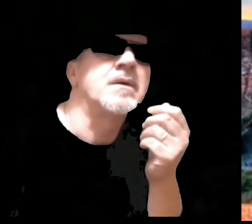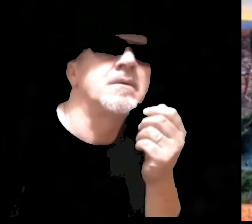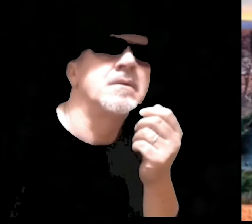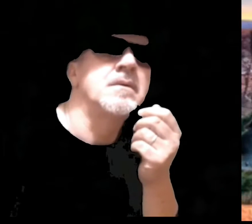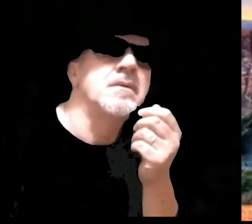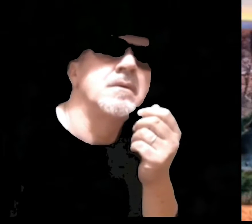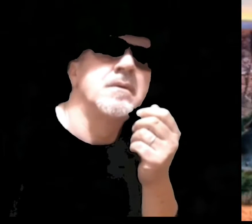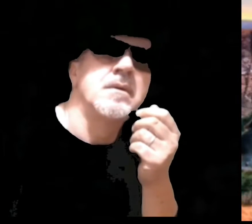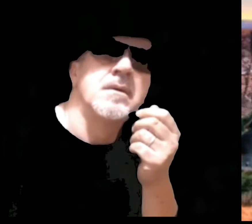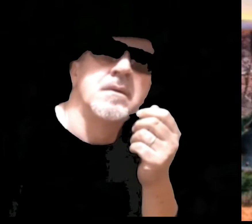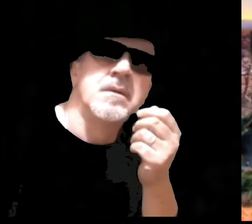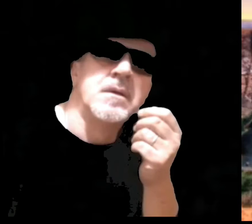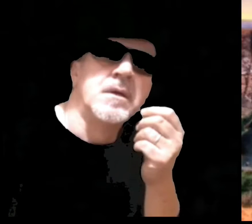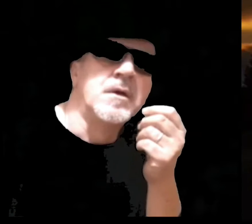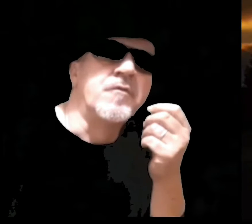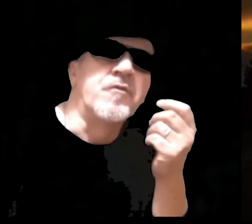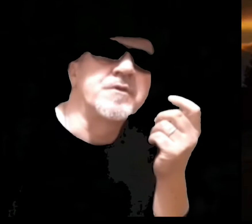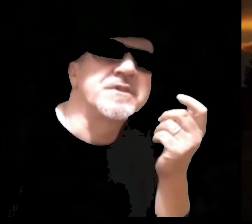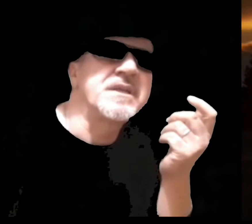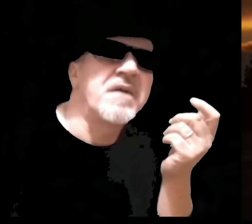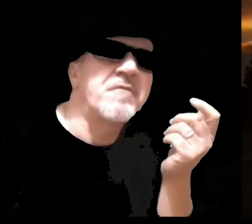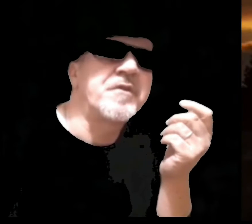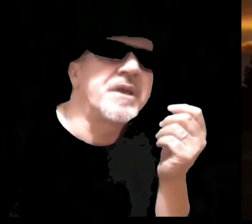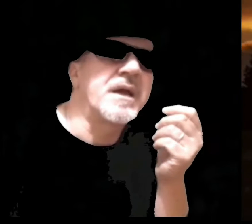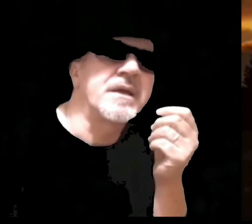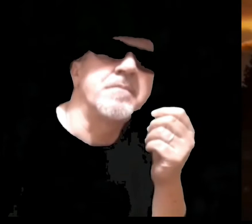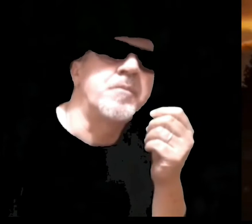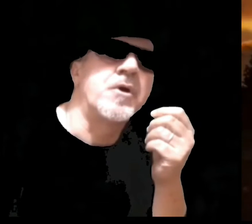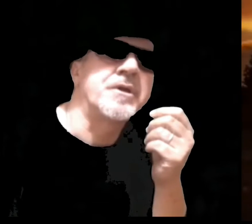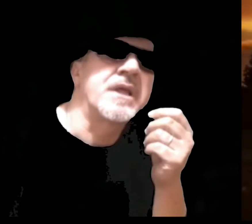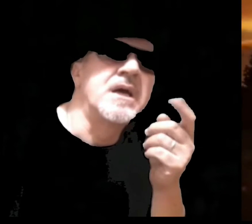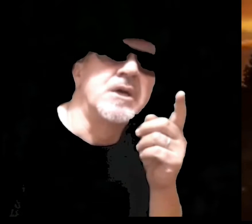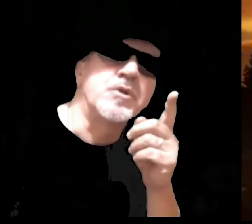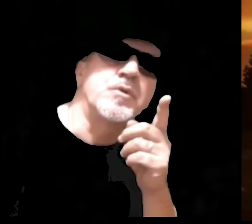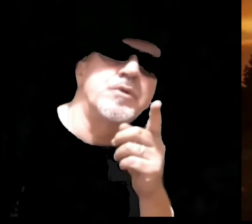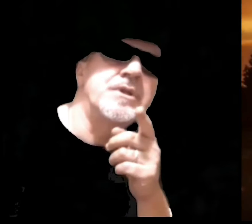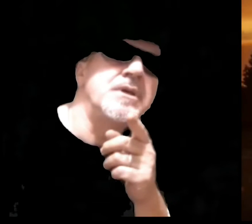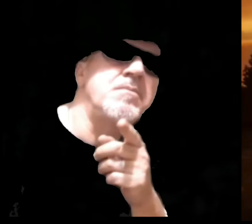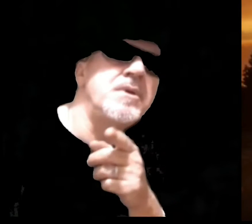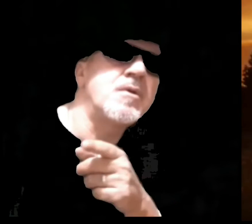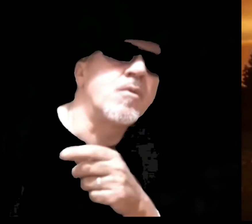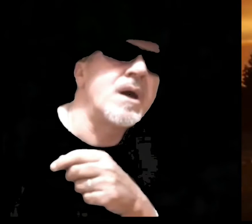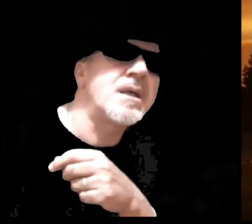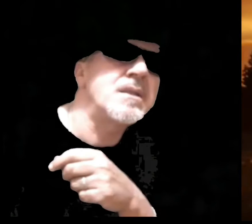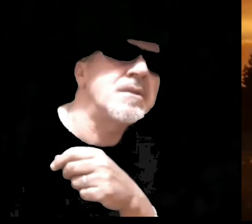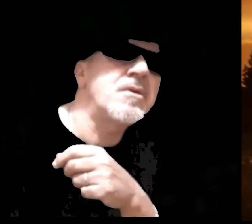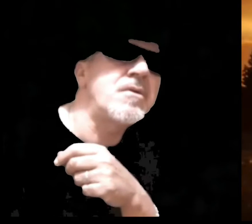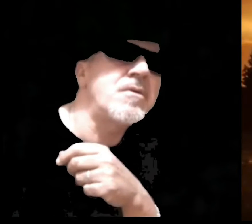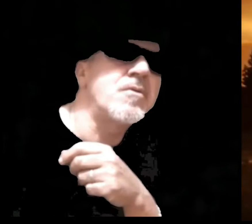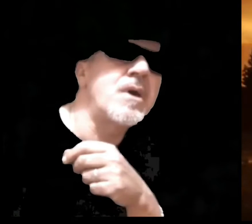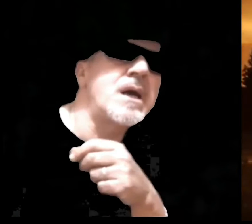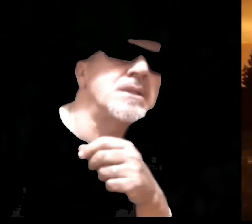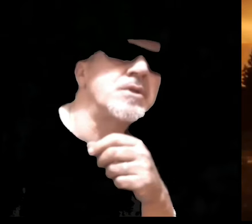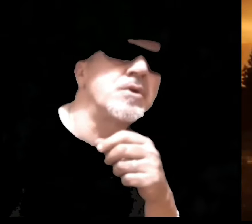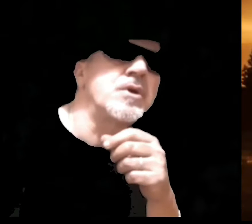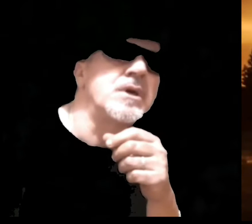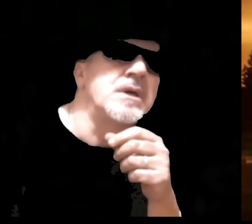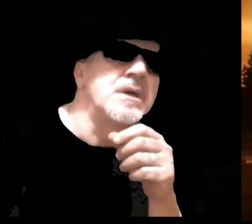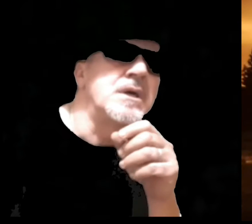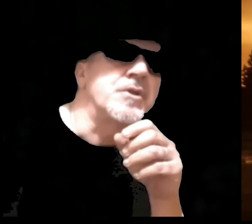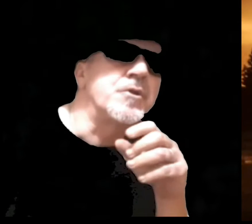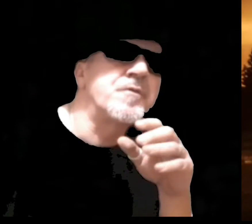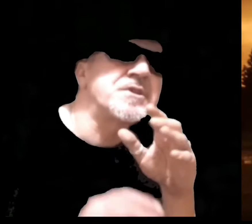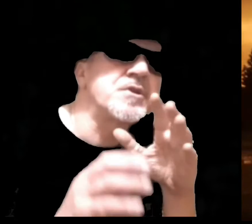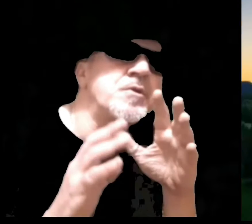bocca, forse in Africa che importa. Tu dimmi quando, quando,